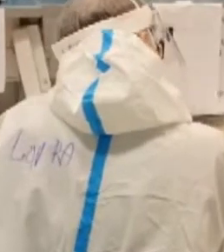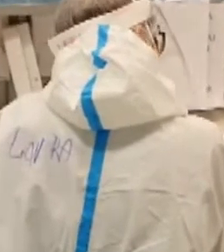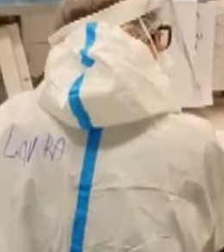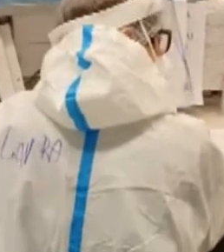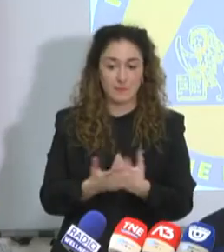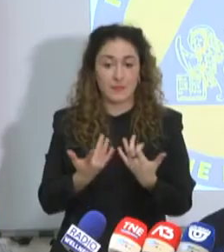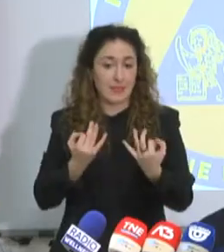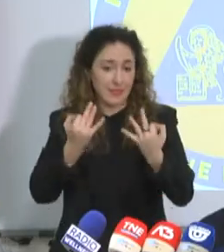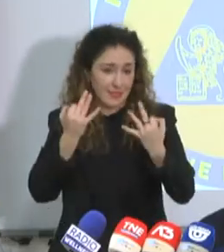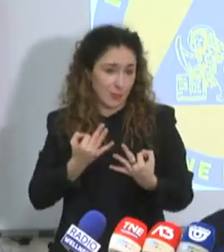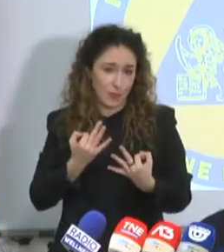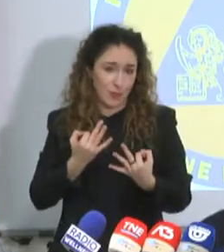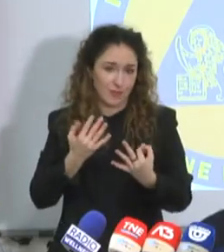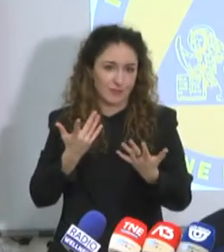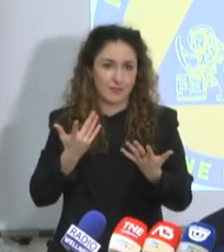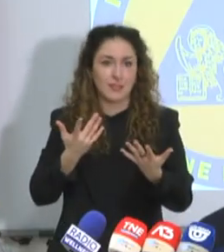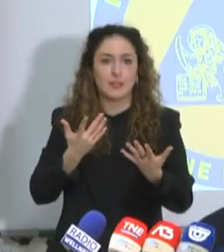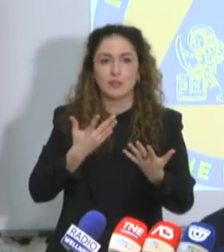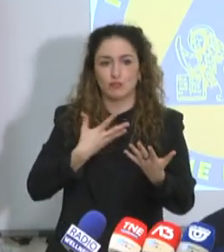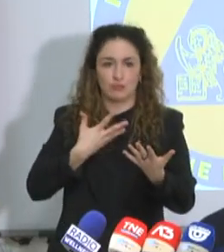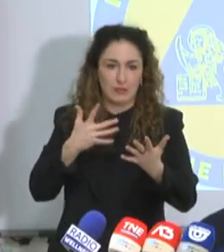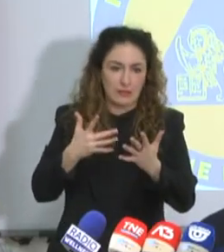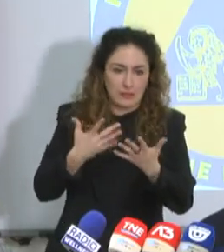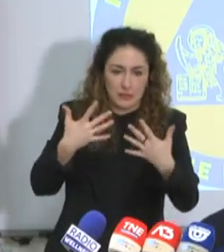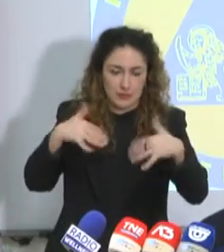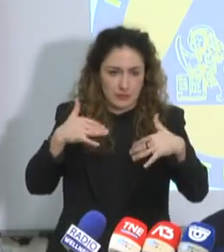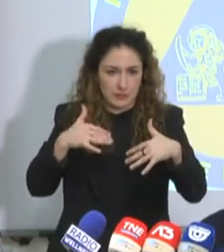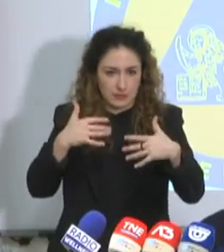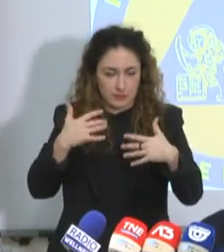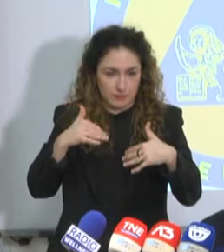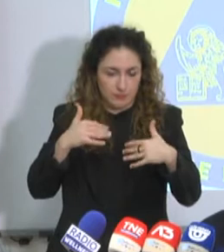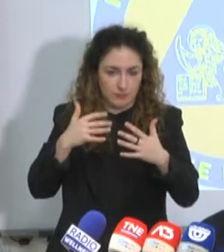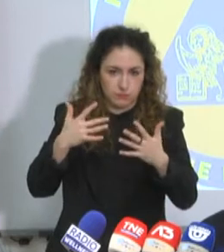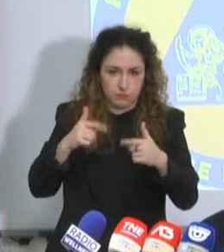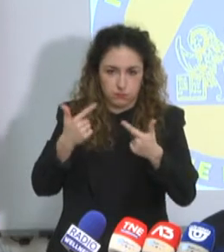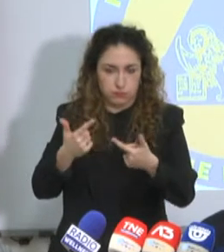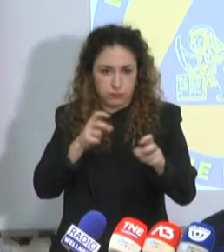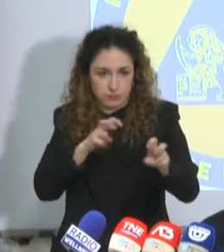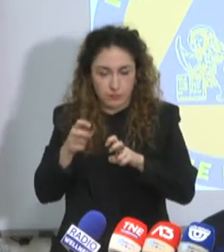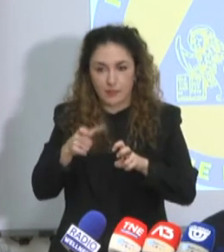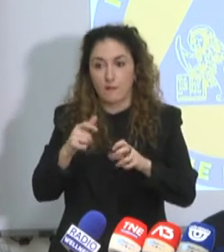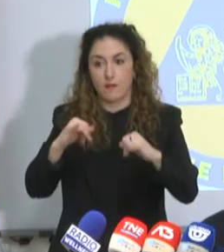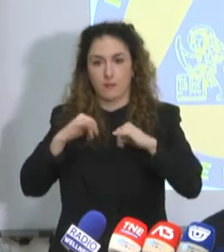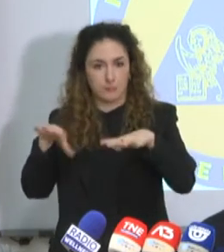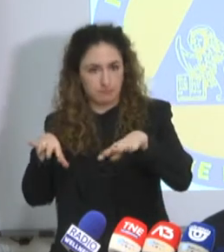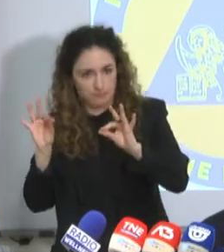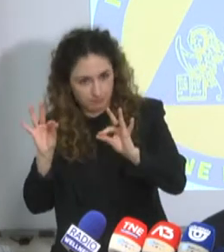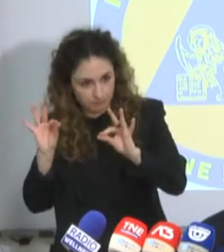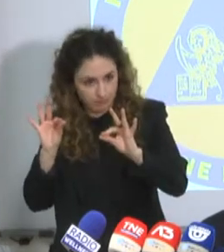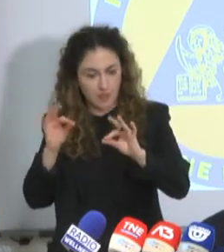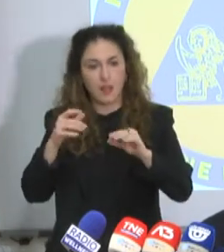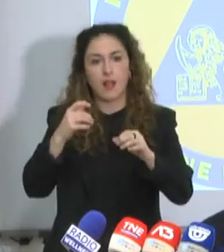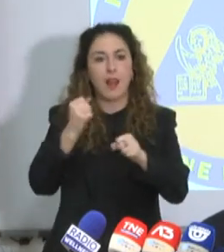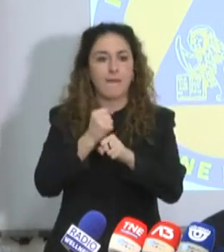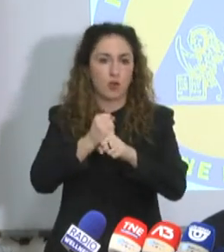ospedalieri. Sono state sospensioni di ferie, c'è stato un impegno sul lavoro